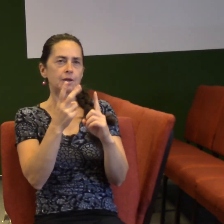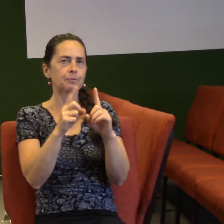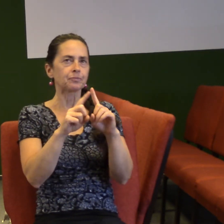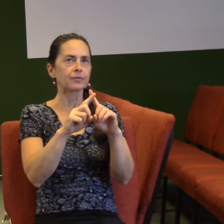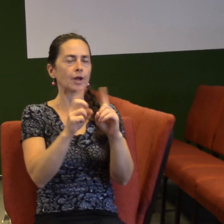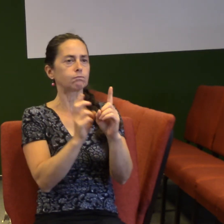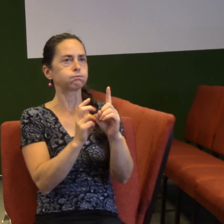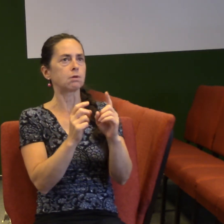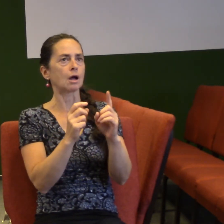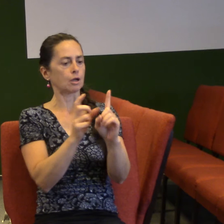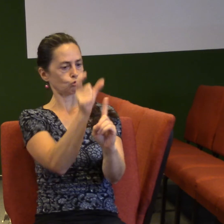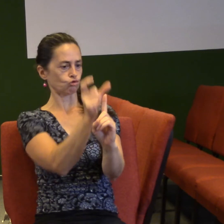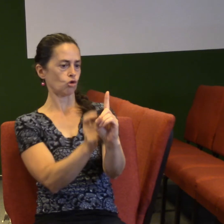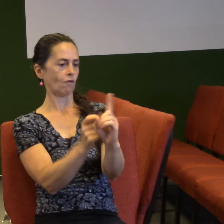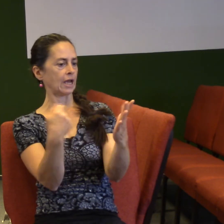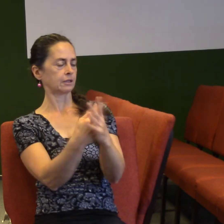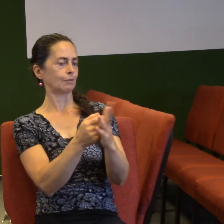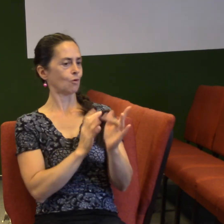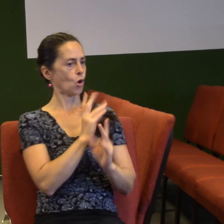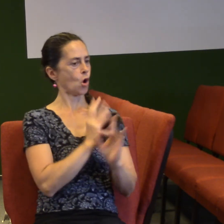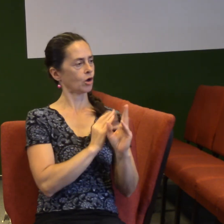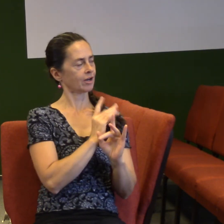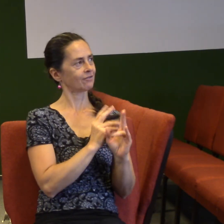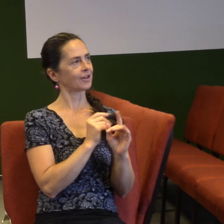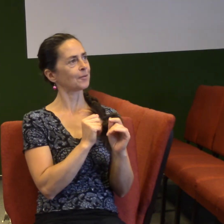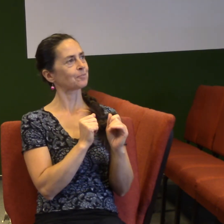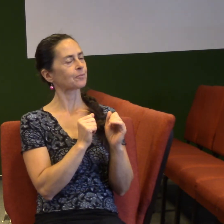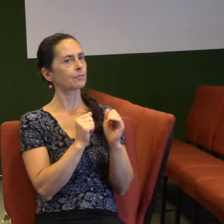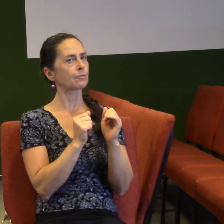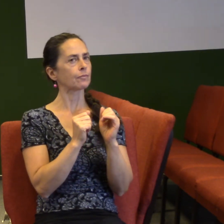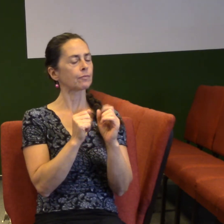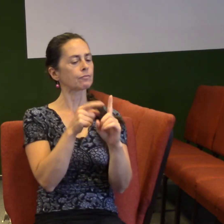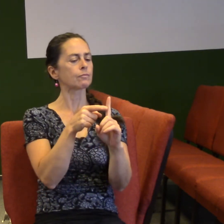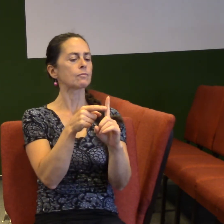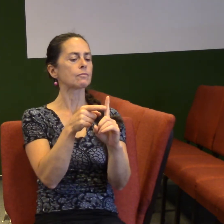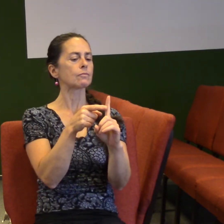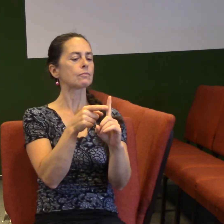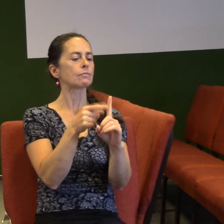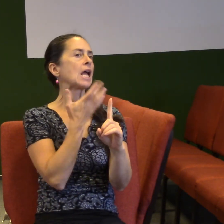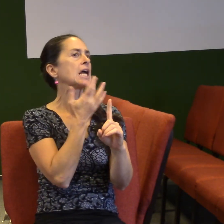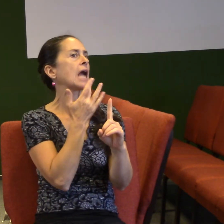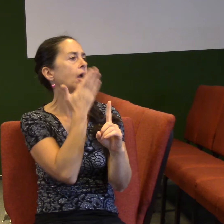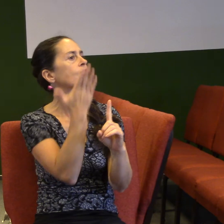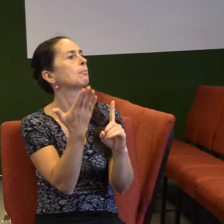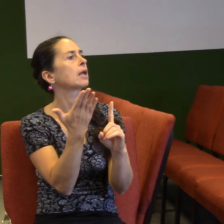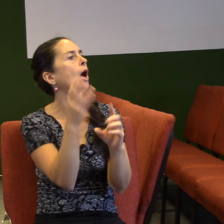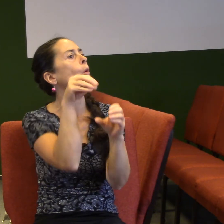horlivý člověk. Já jsem se tak přemýšlel a říkám, je zaměřený. Je zaměřený prostě na cíl.